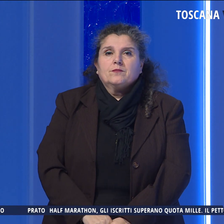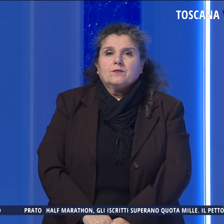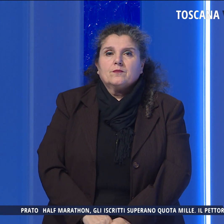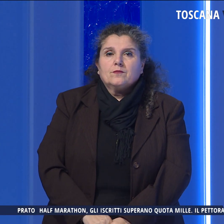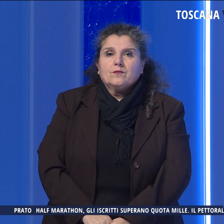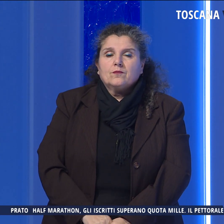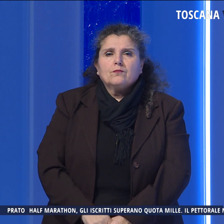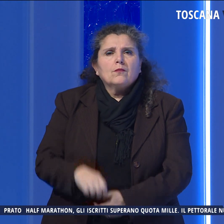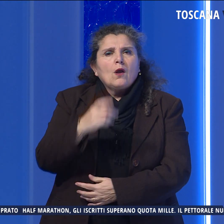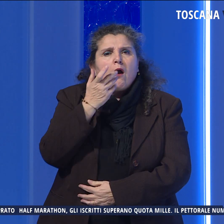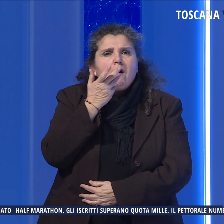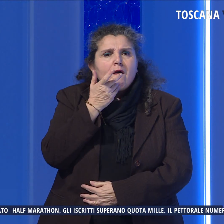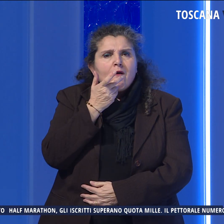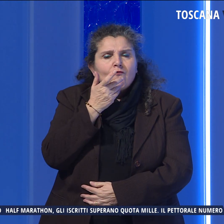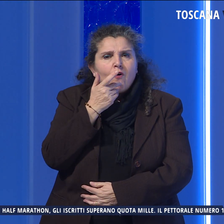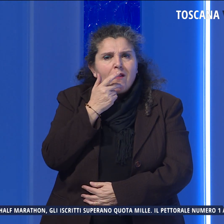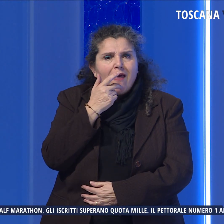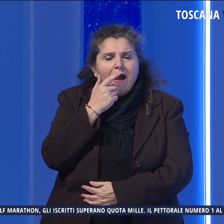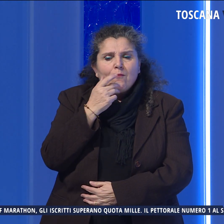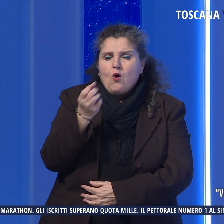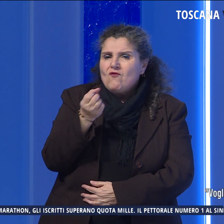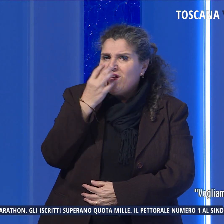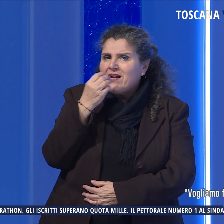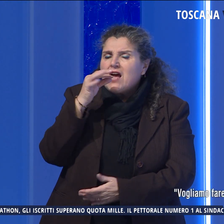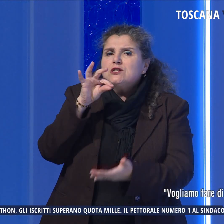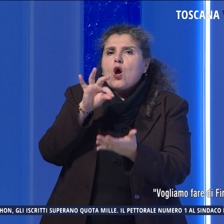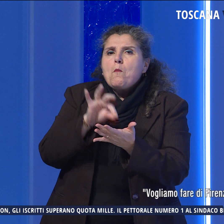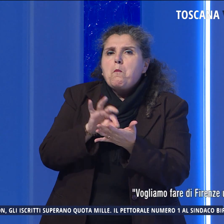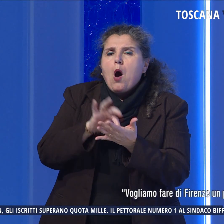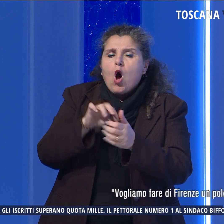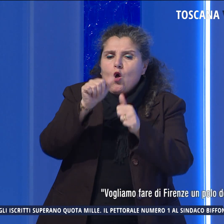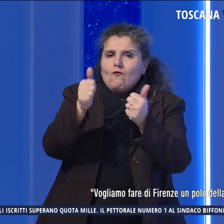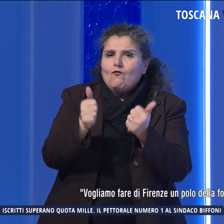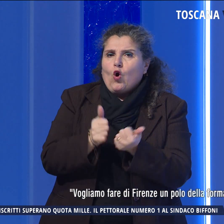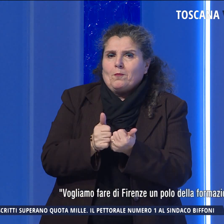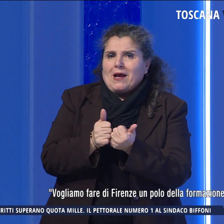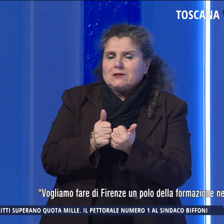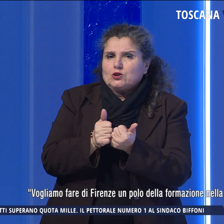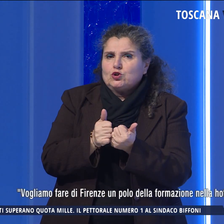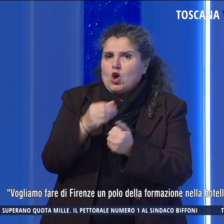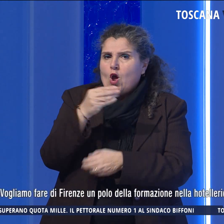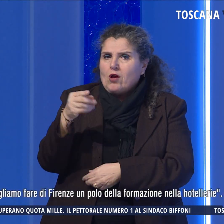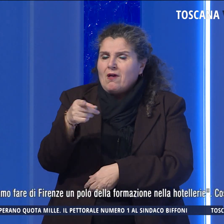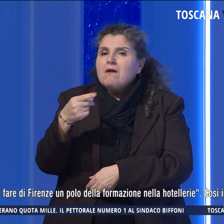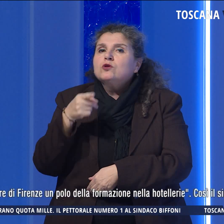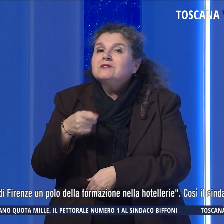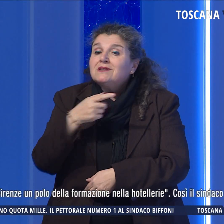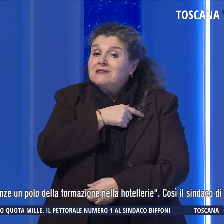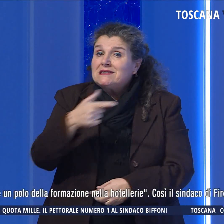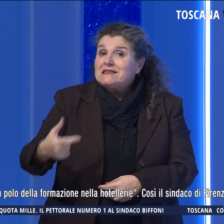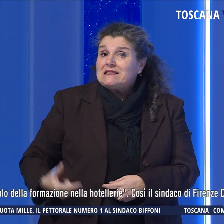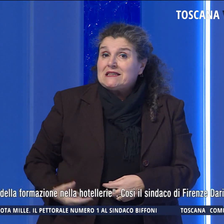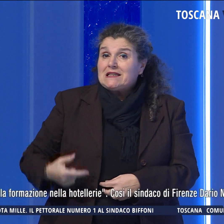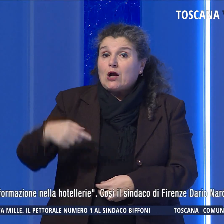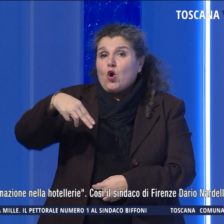Vogliamo fare di Firenze un polo della formazione negli hotel. Così, il sindaco